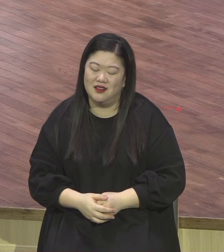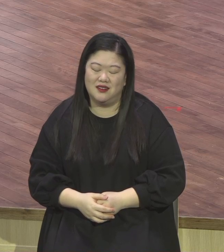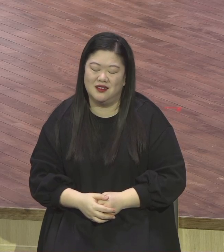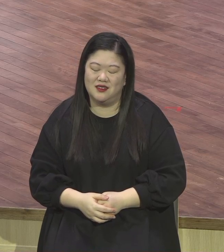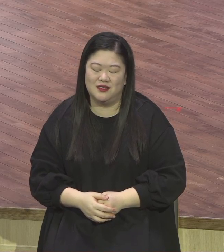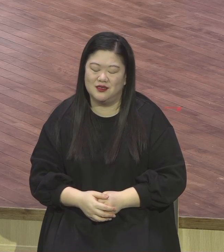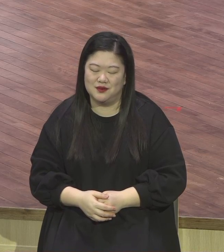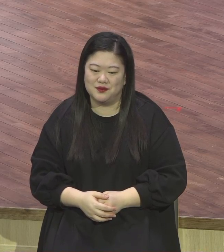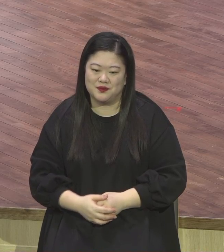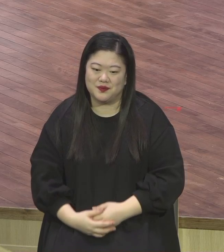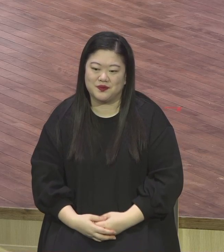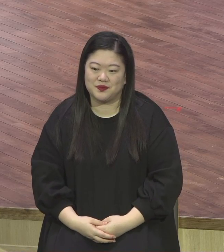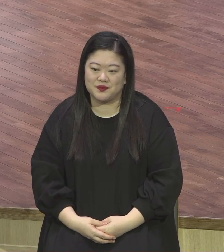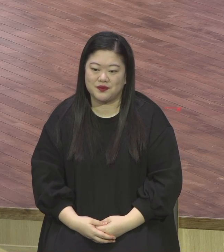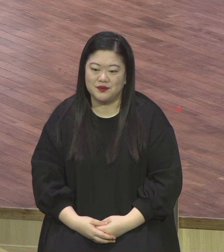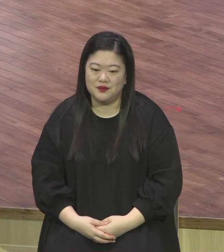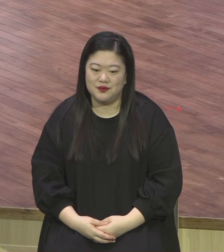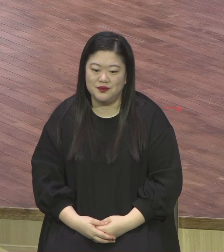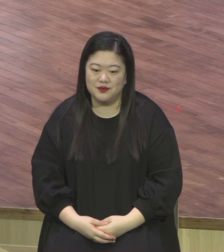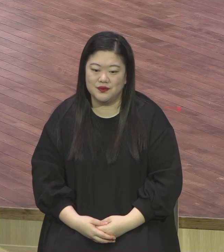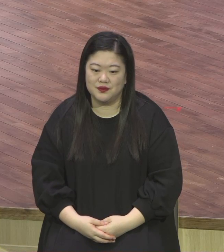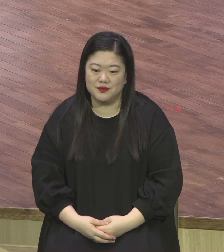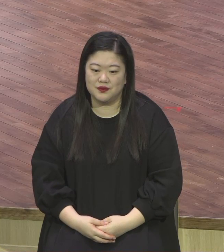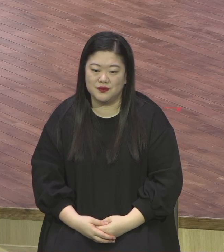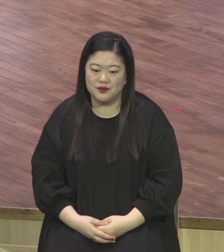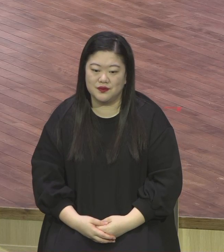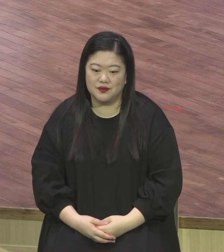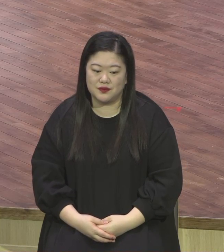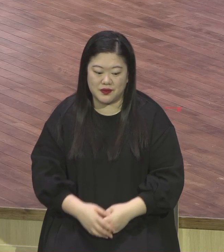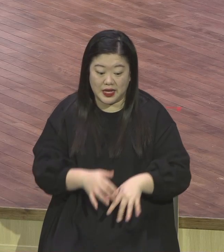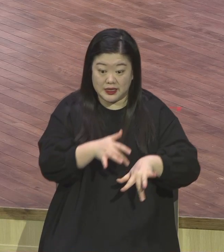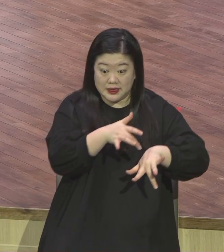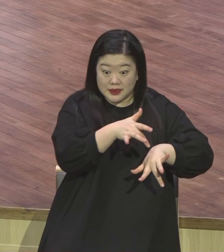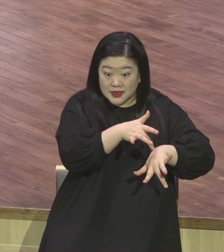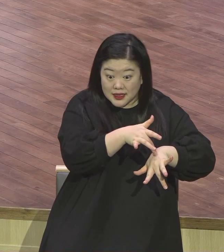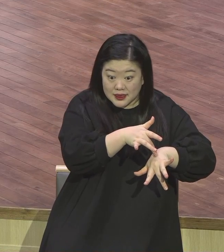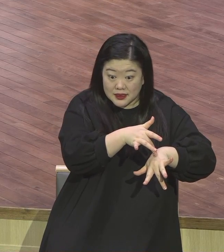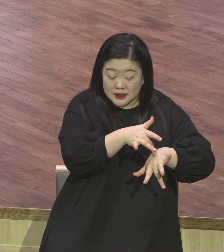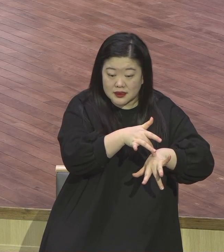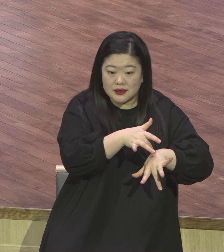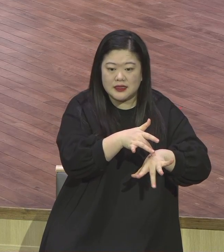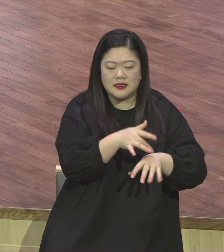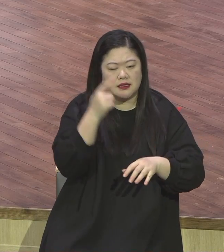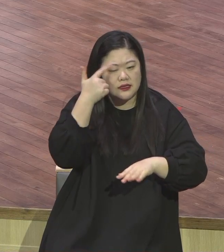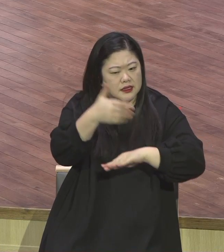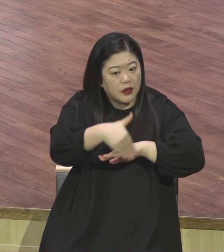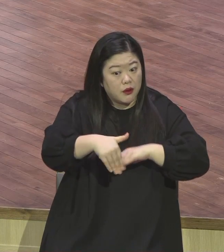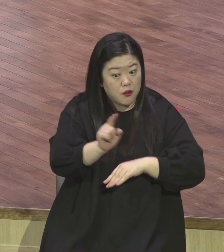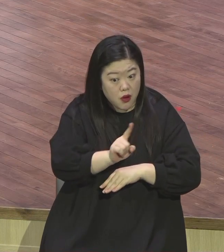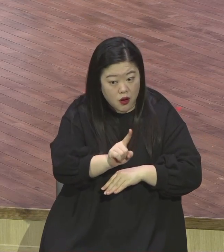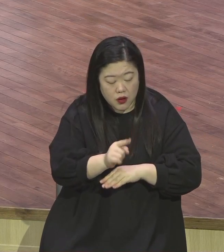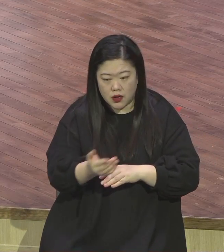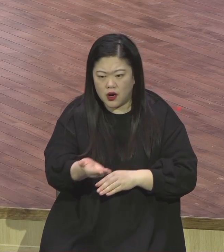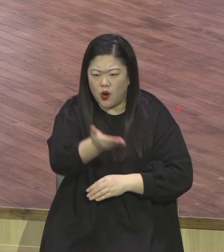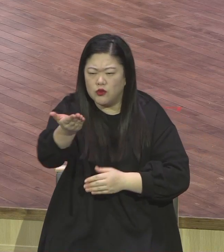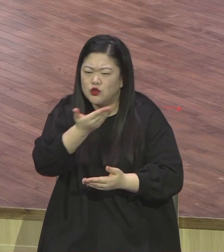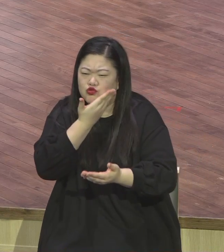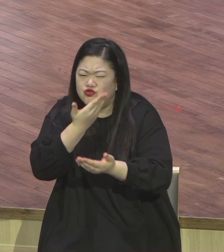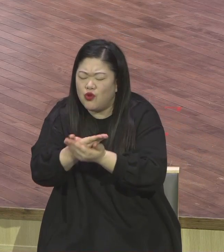사단은 어떻게 해서든지 뭐요. 비본질을 붙잡고 세월을 허송하게 만들도록